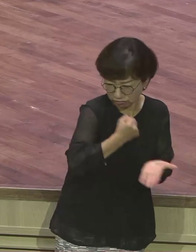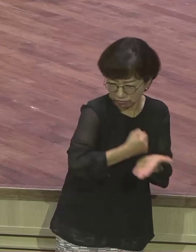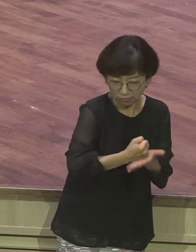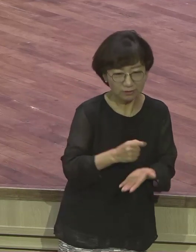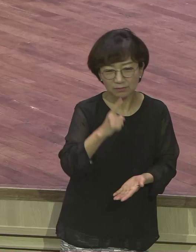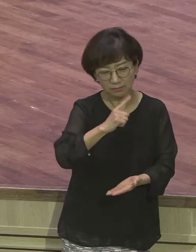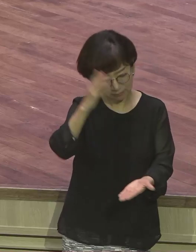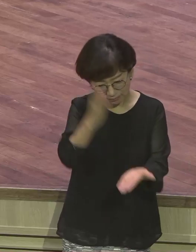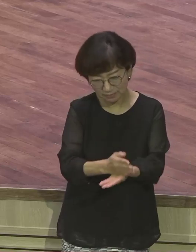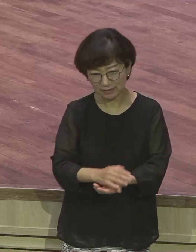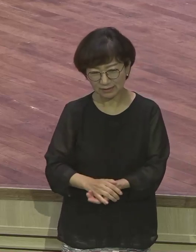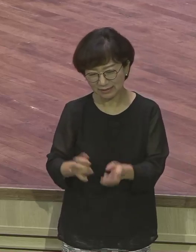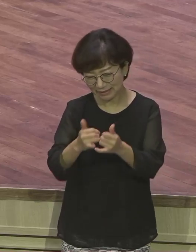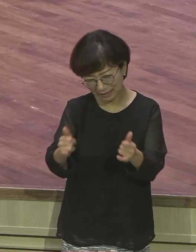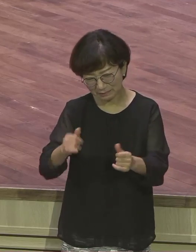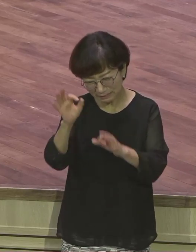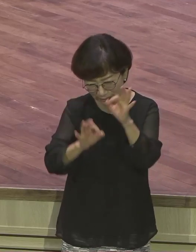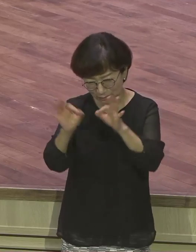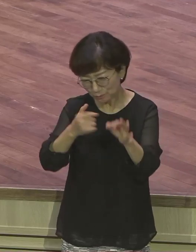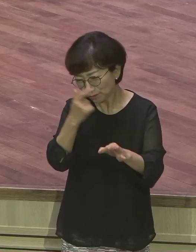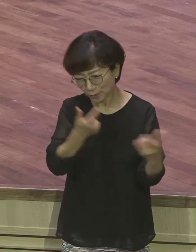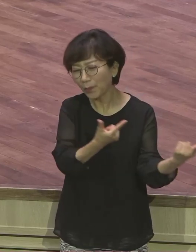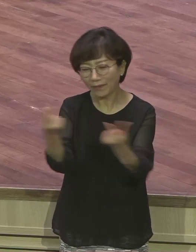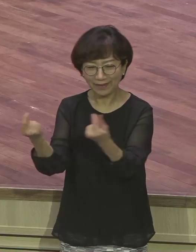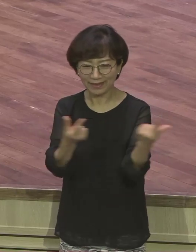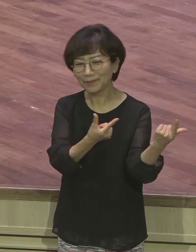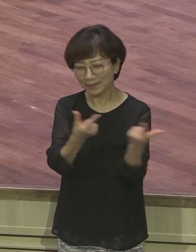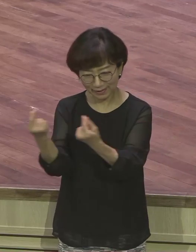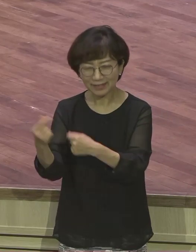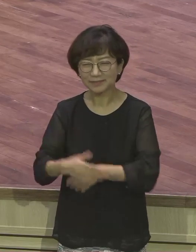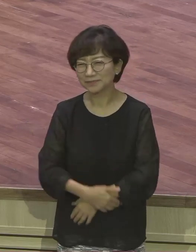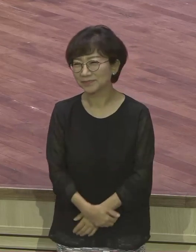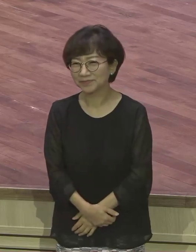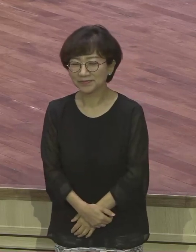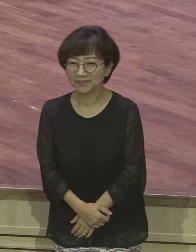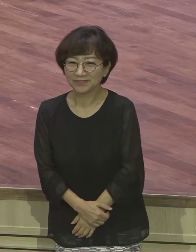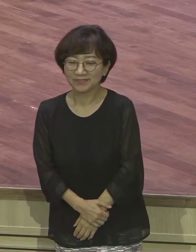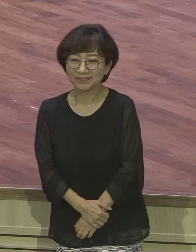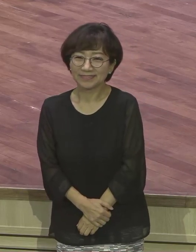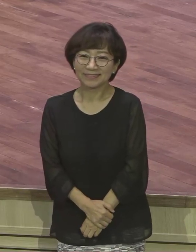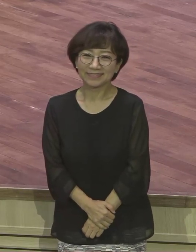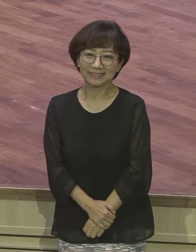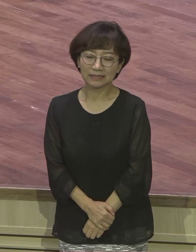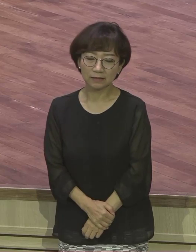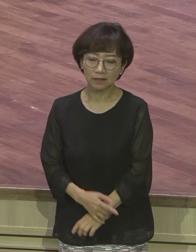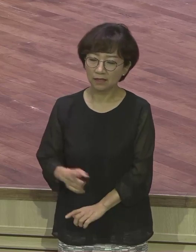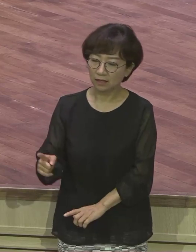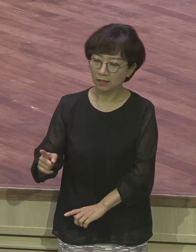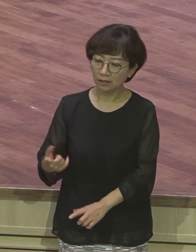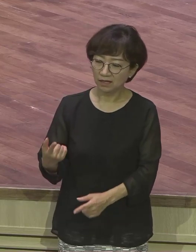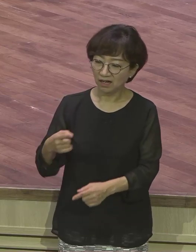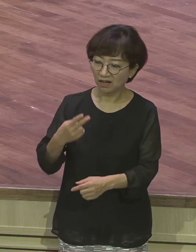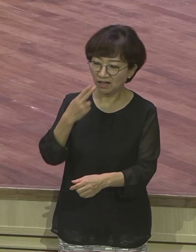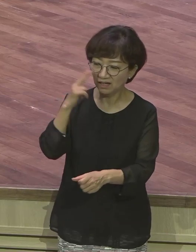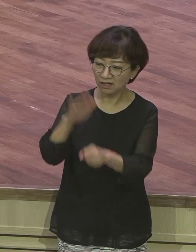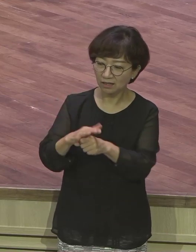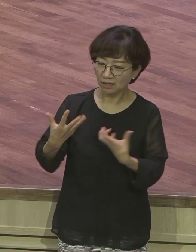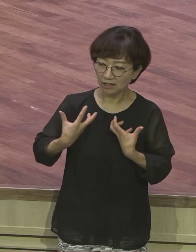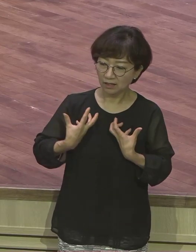사람은 사람이 실수 투쟁이요 문제 투쟁이요 그거 보고 막 낙심하면 안 된다 말아요 요셉은